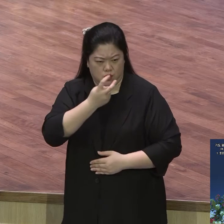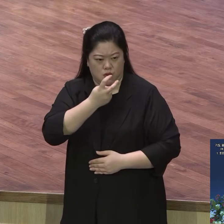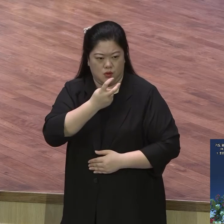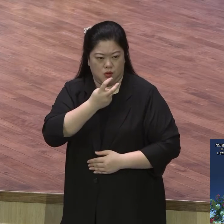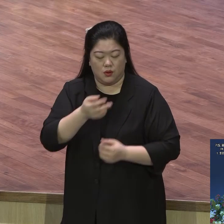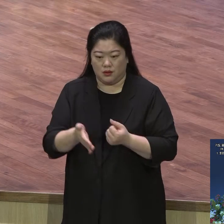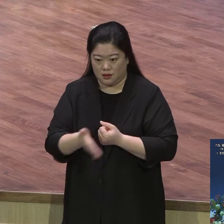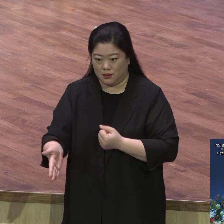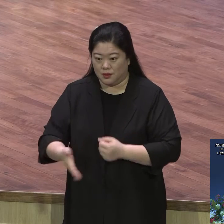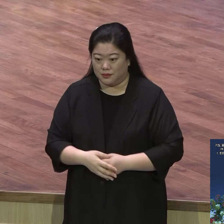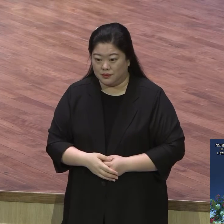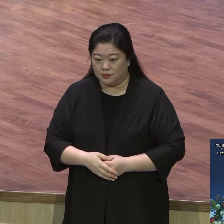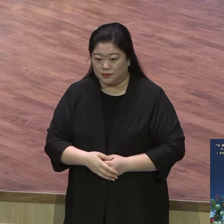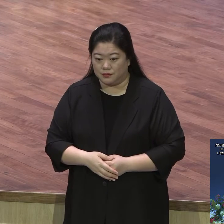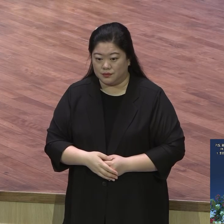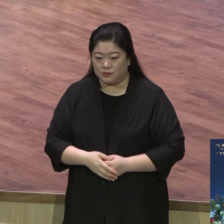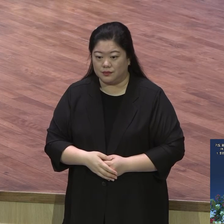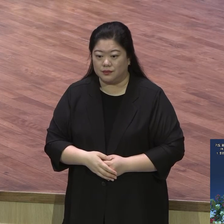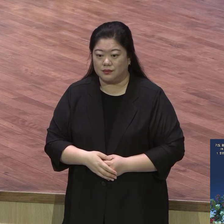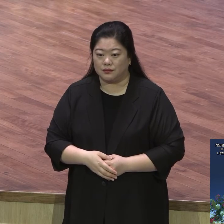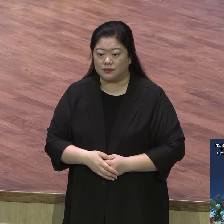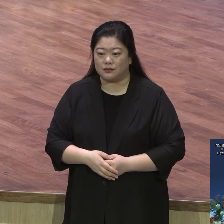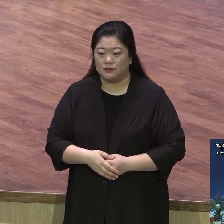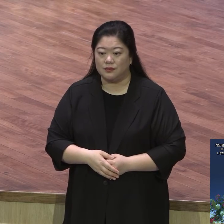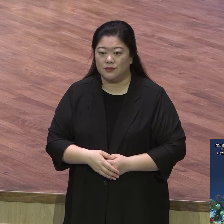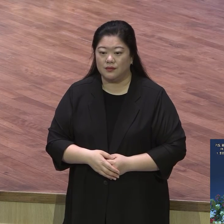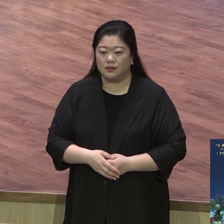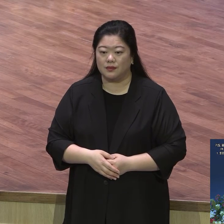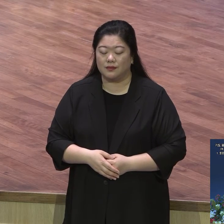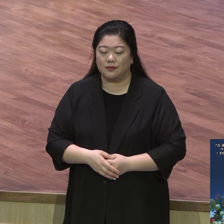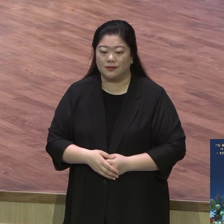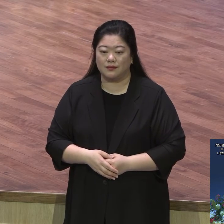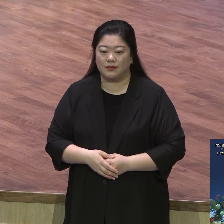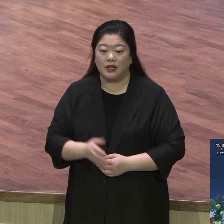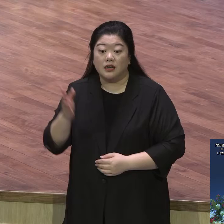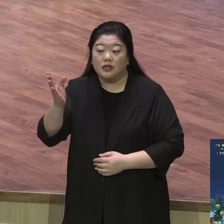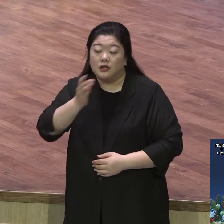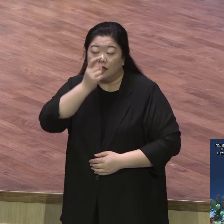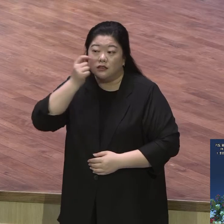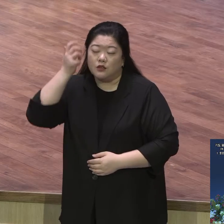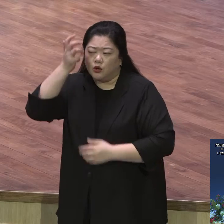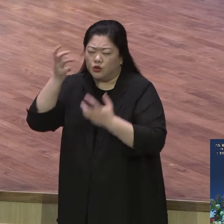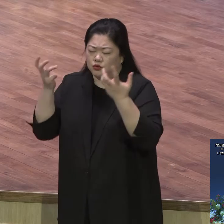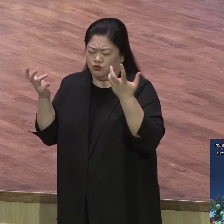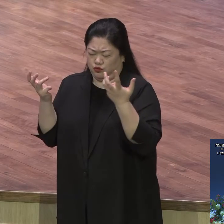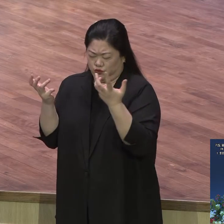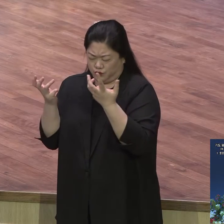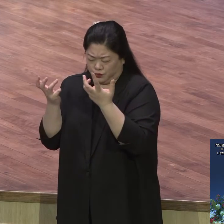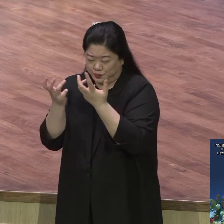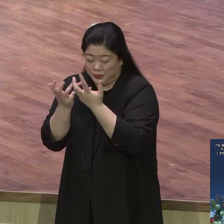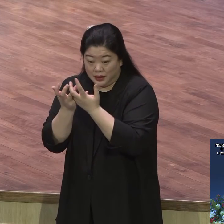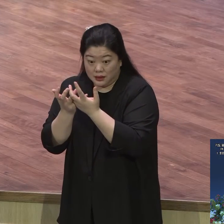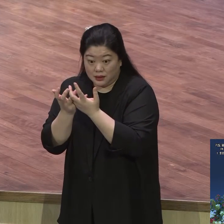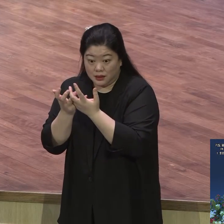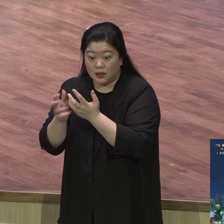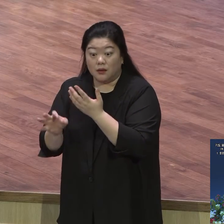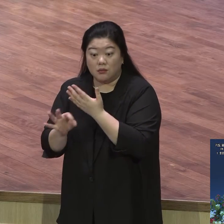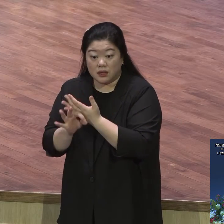그것보다 더 험한 게 어디에 있어요 이런 사람한테서 그래서 성령 충만하면 끝나요 다시 말하면 성령 인도